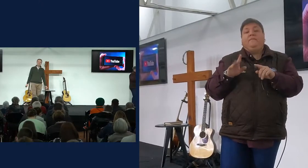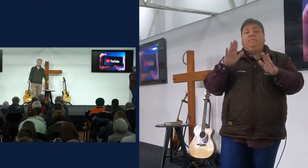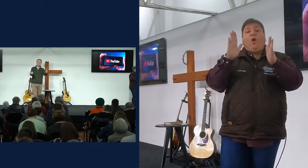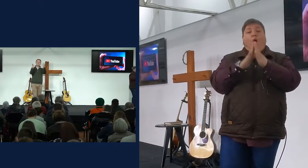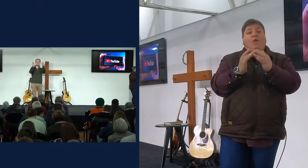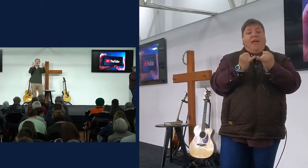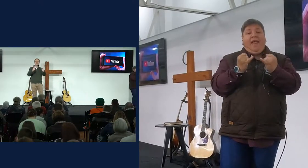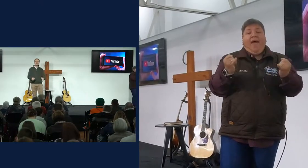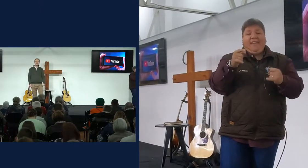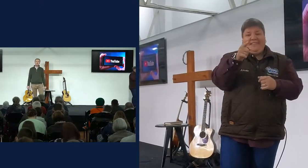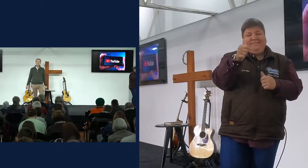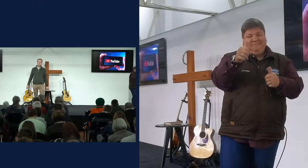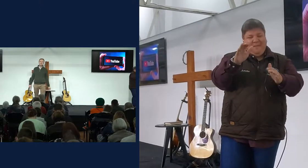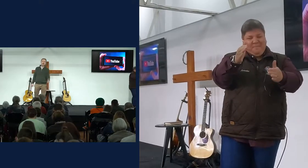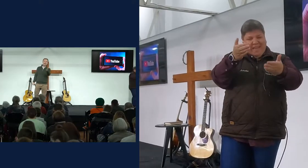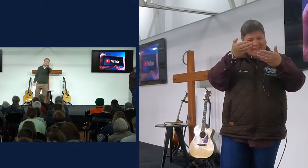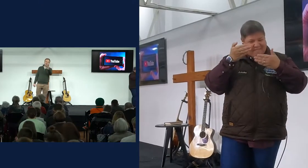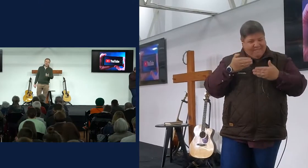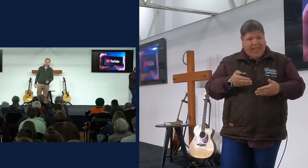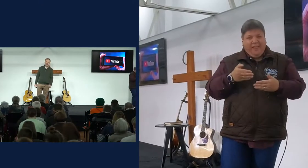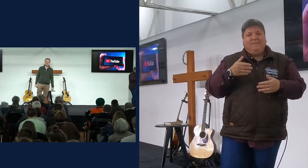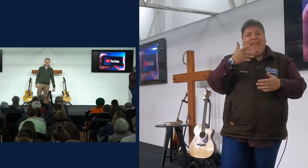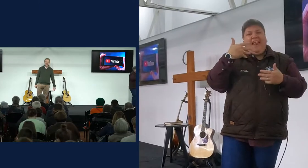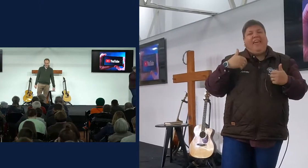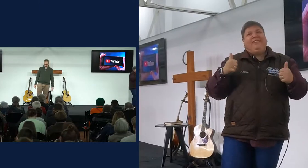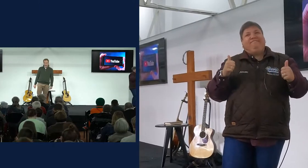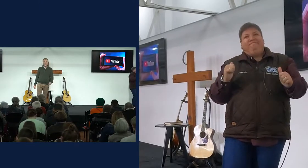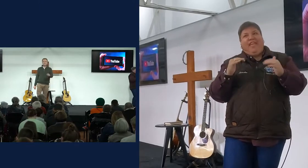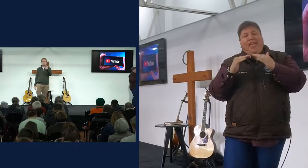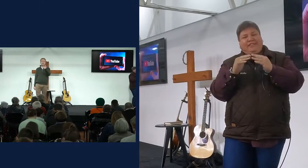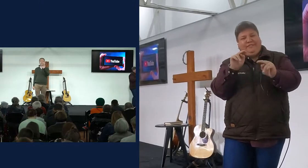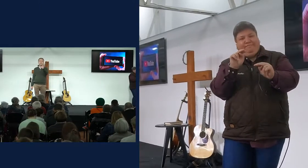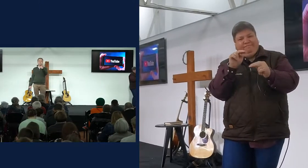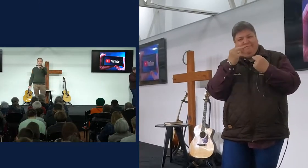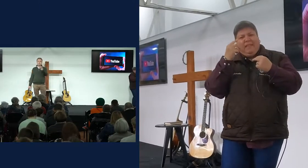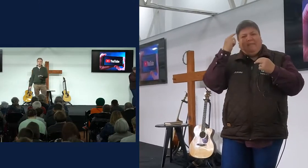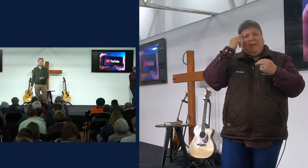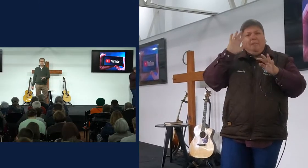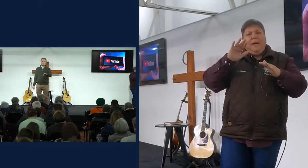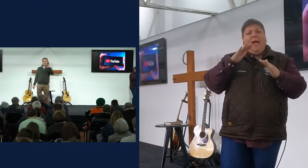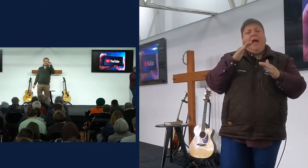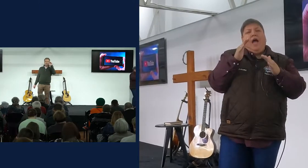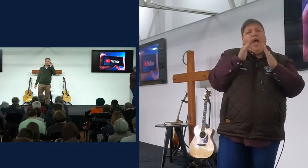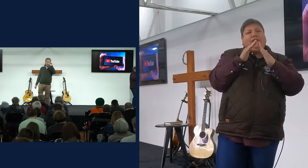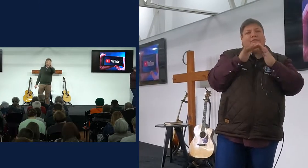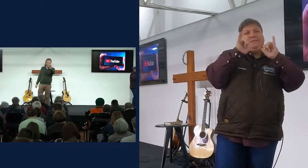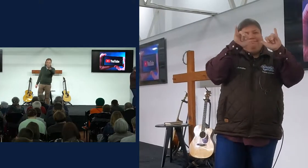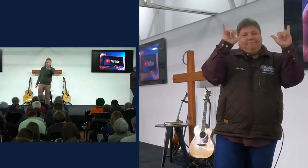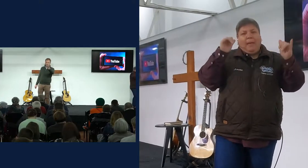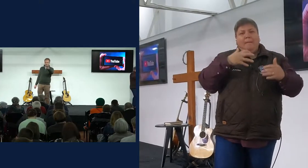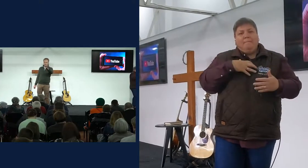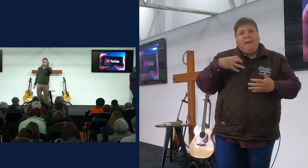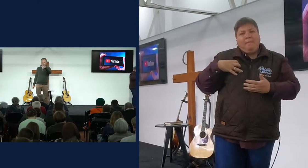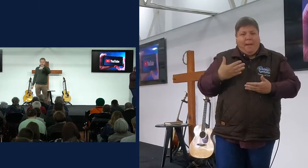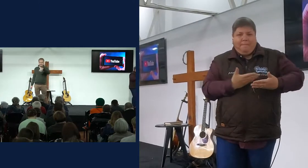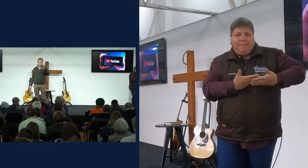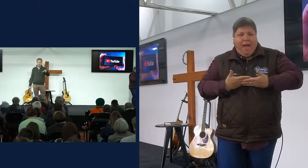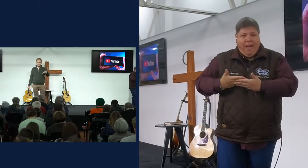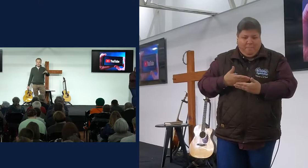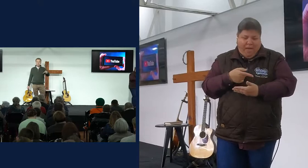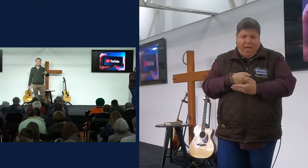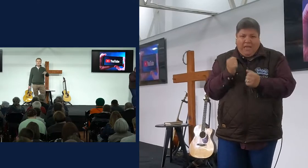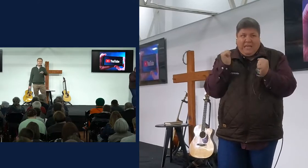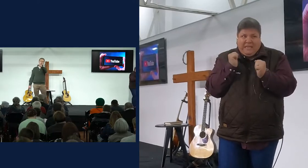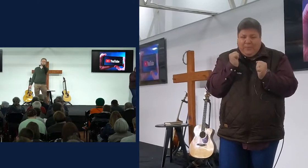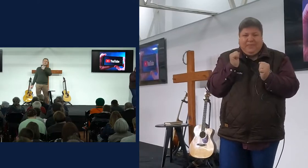ingeskakel het sê, baie welkom, is baie lekker om in jou huis te wees, ek weet as ek klomp mamas met babiekies, wat ook inskakel, omdat het nie altyd